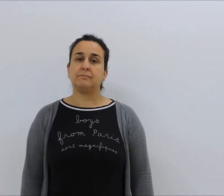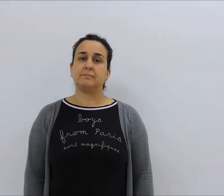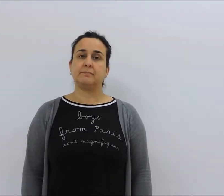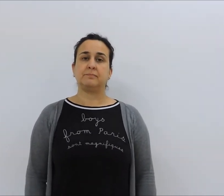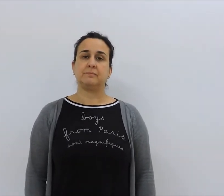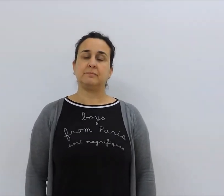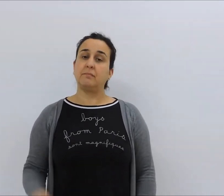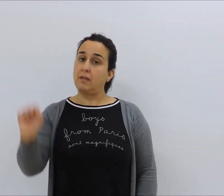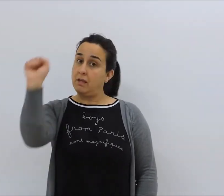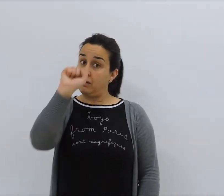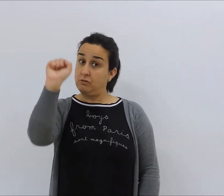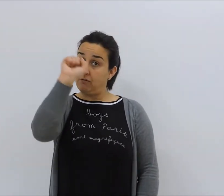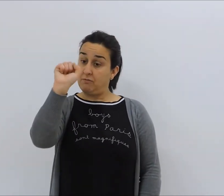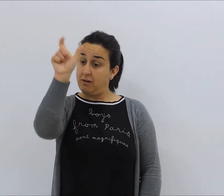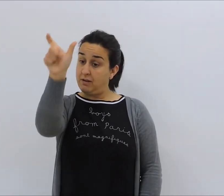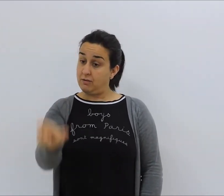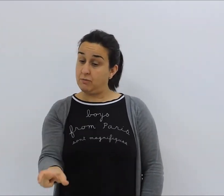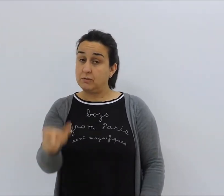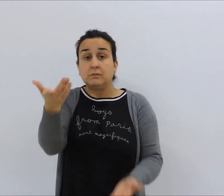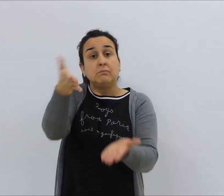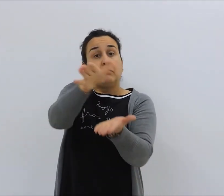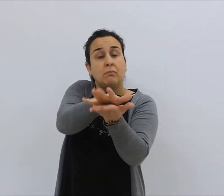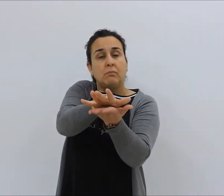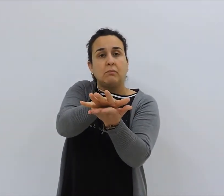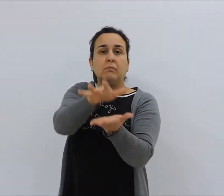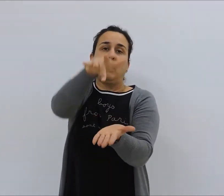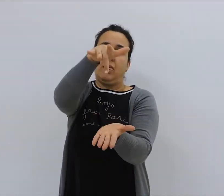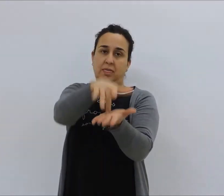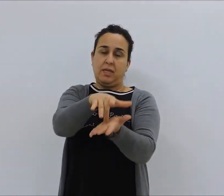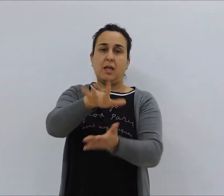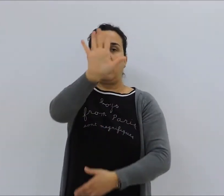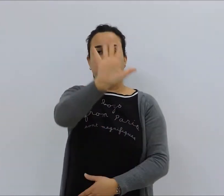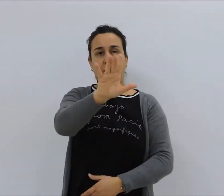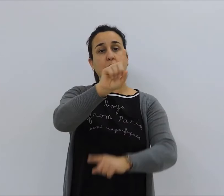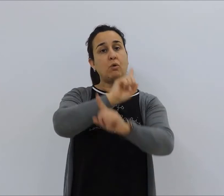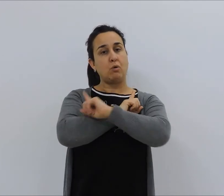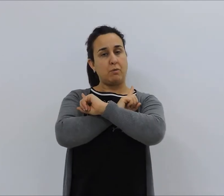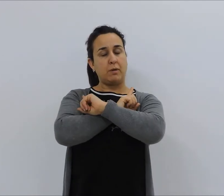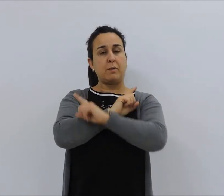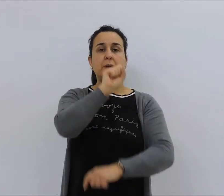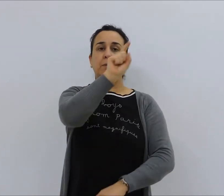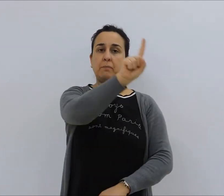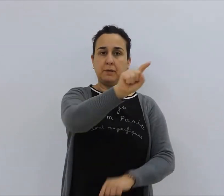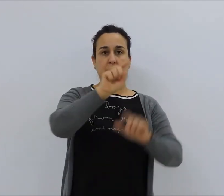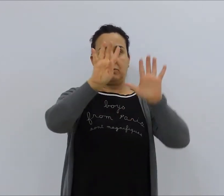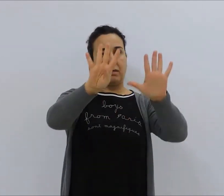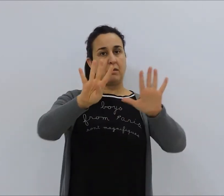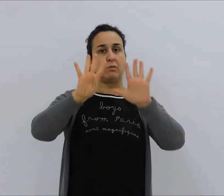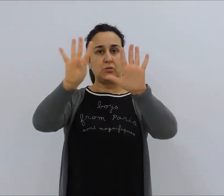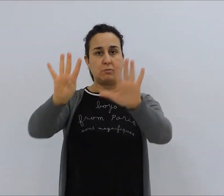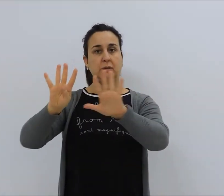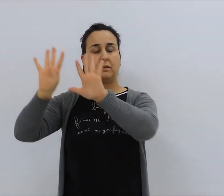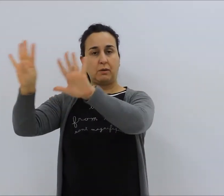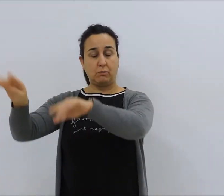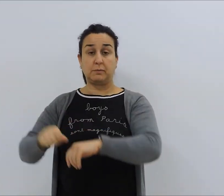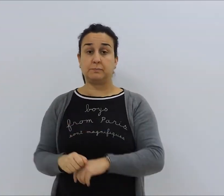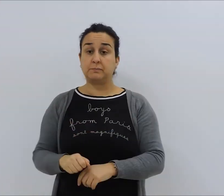Antón Fraguas faleceu o 5 de novembro de 1999. Quenes o trataron,